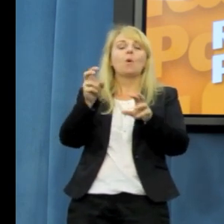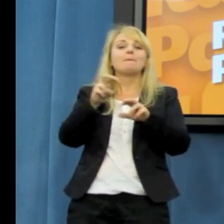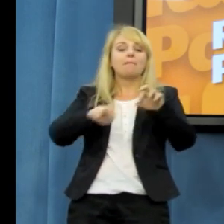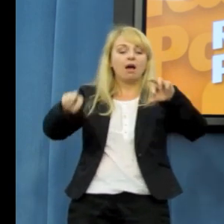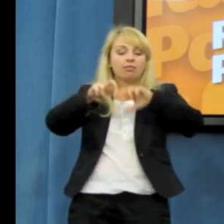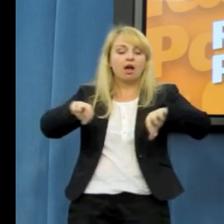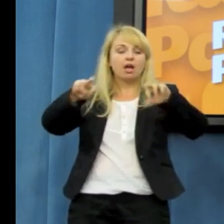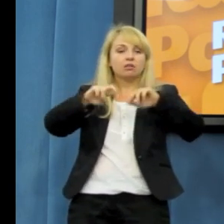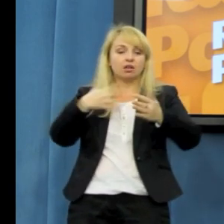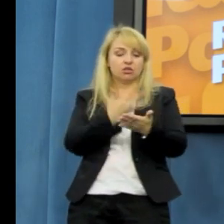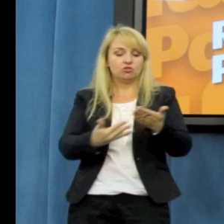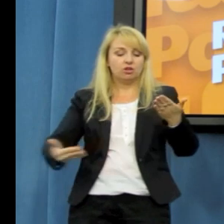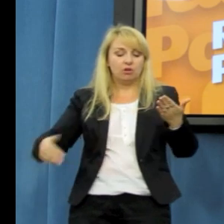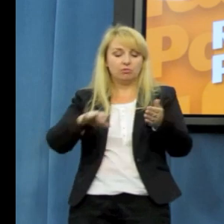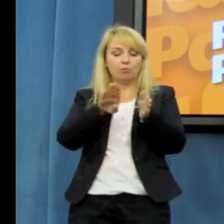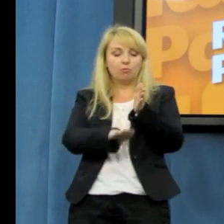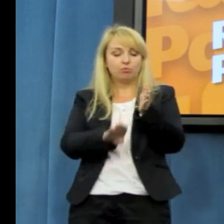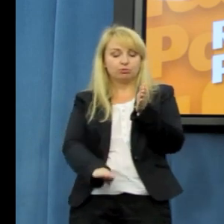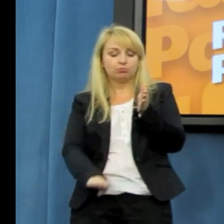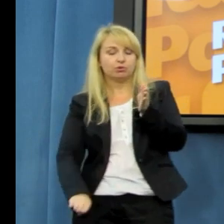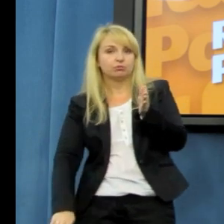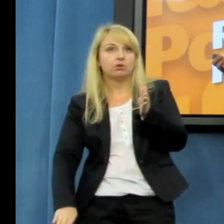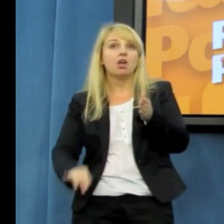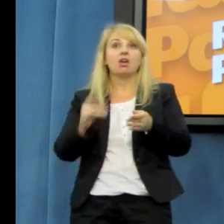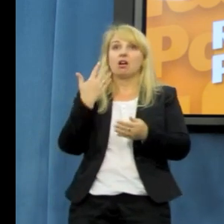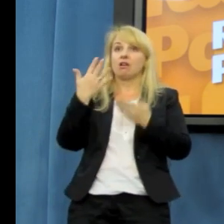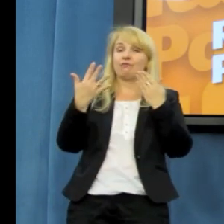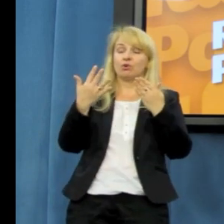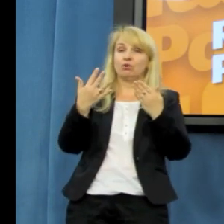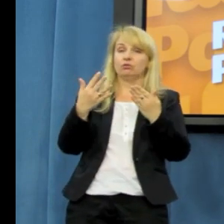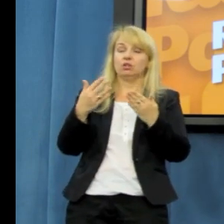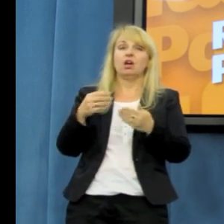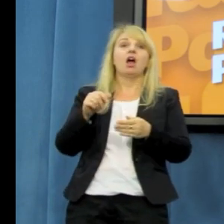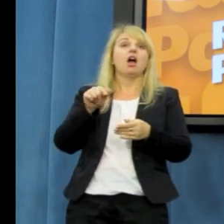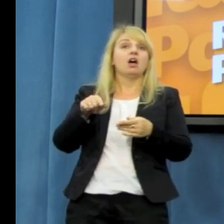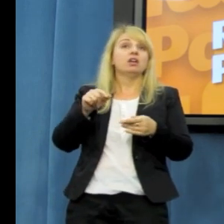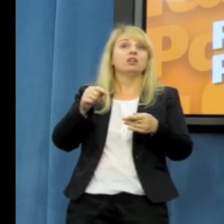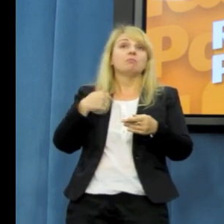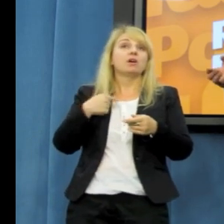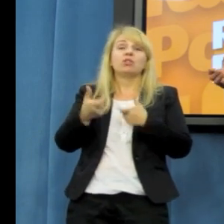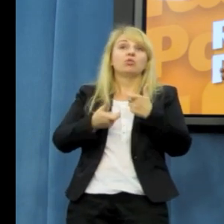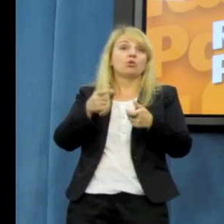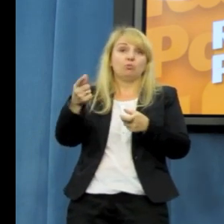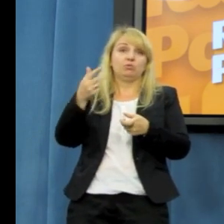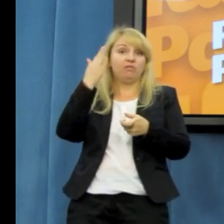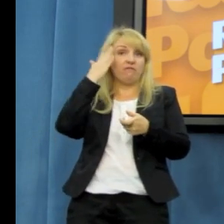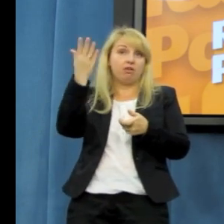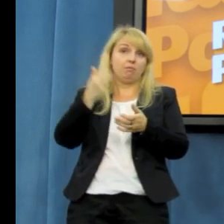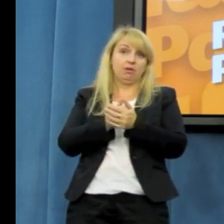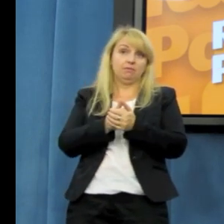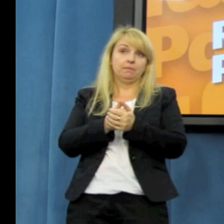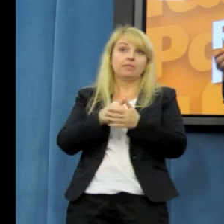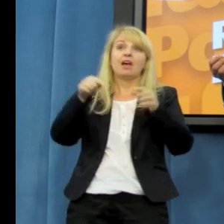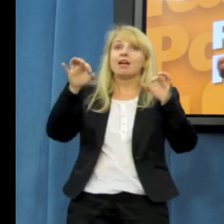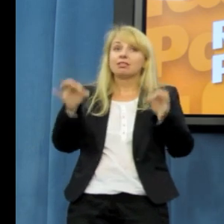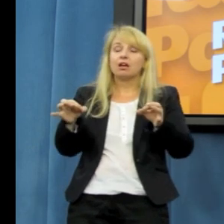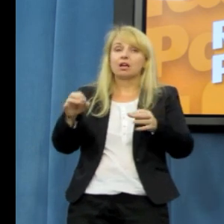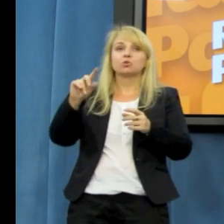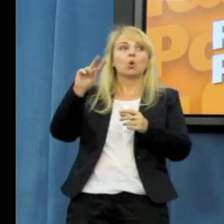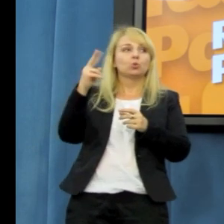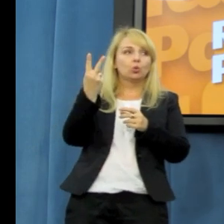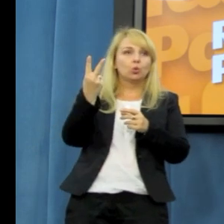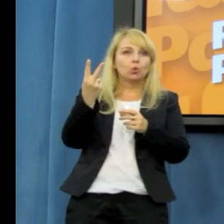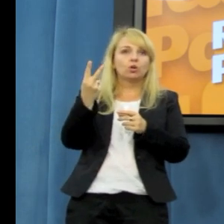geologiczne były niezbędne jak widać, bo drugi raz z powodu wody, z powodu